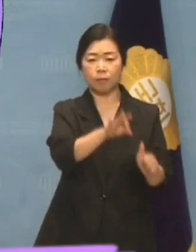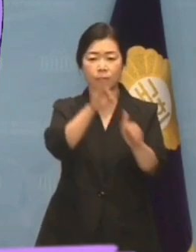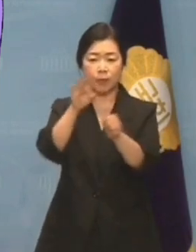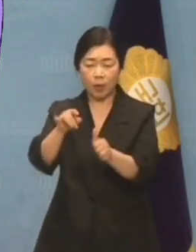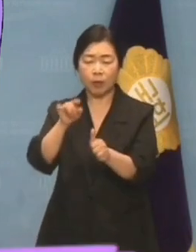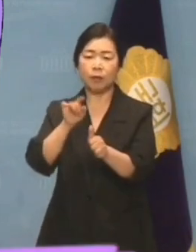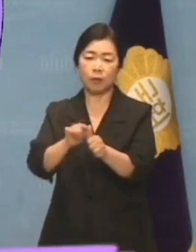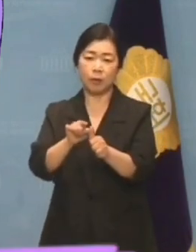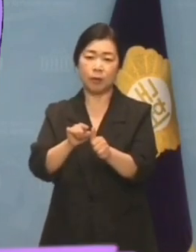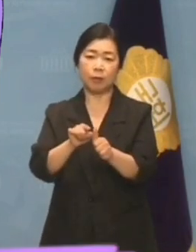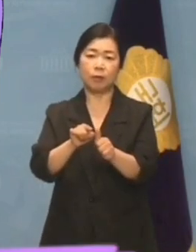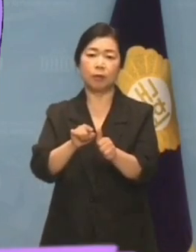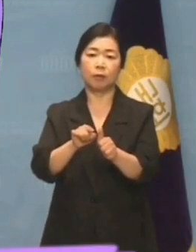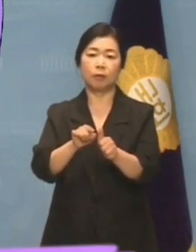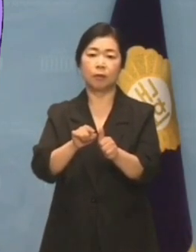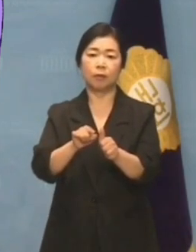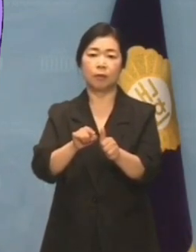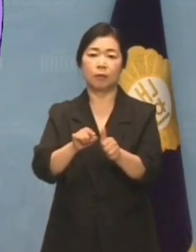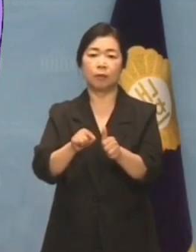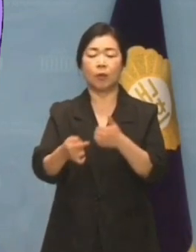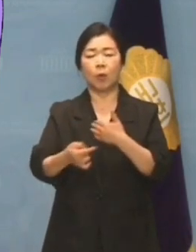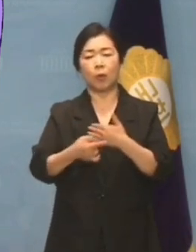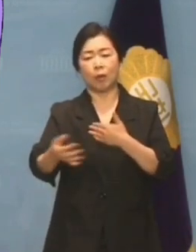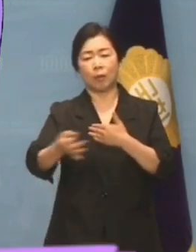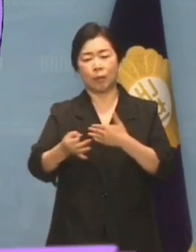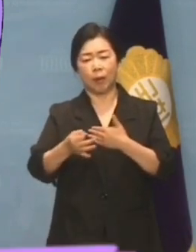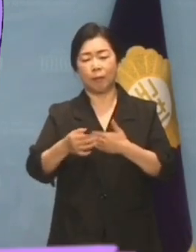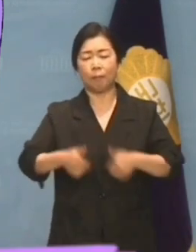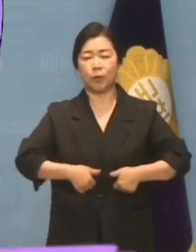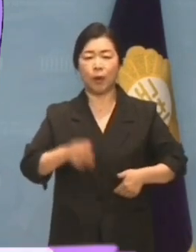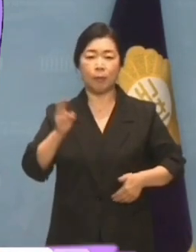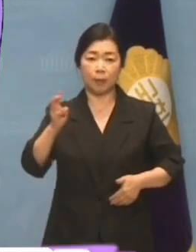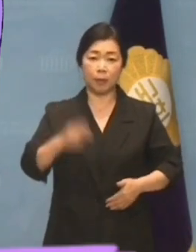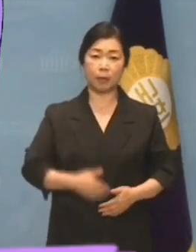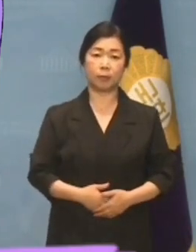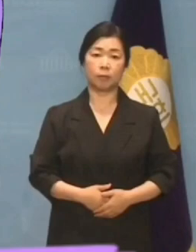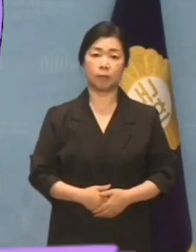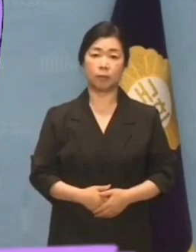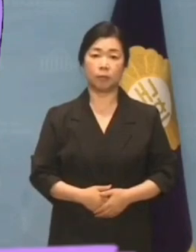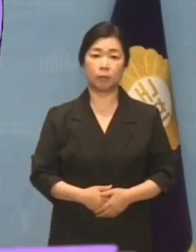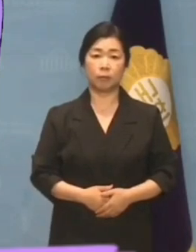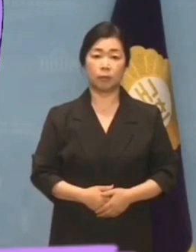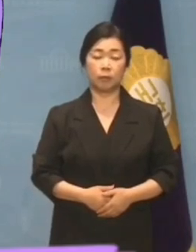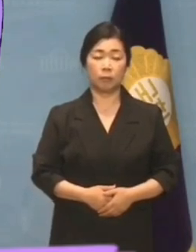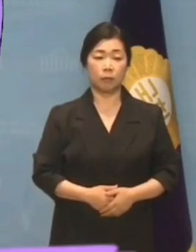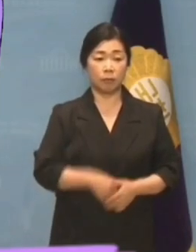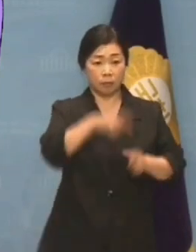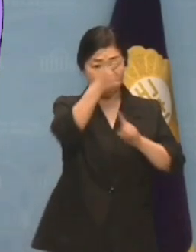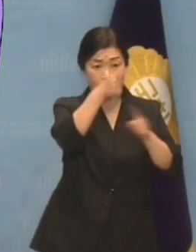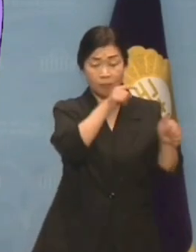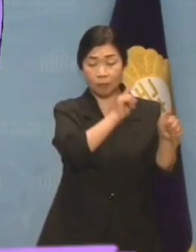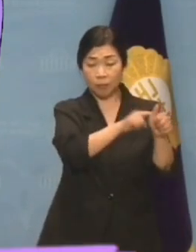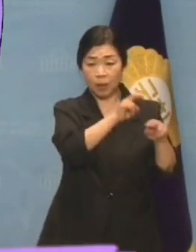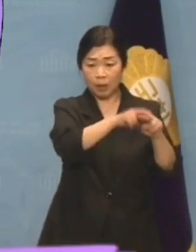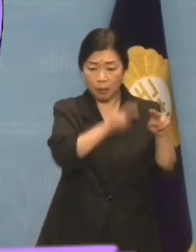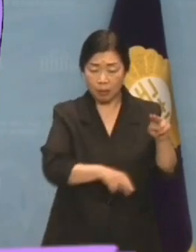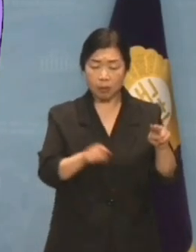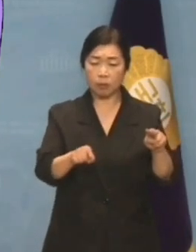세리머니가 필요했던 모양입니다. 일회용 사퇴는 이재명 대표가 민주당을,